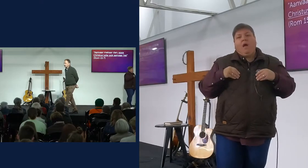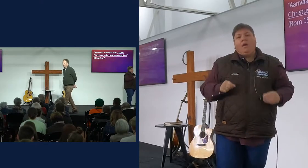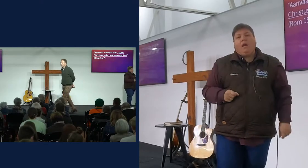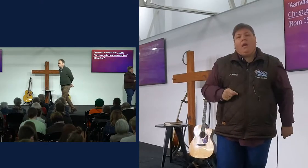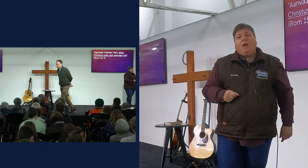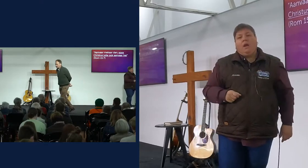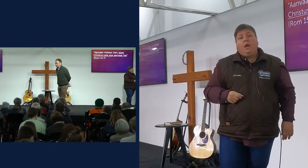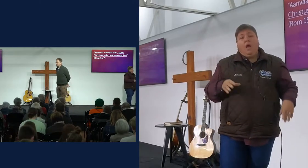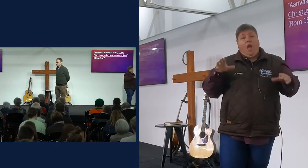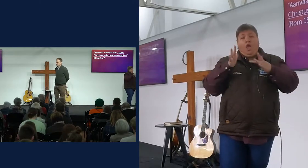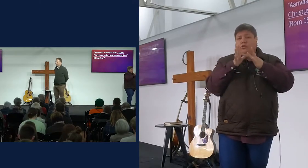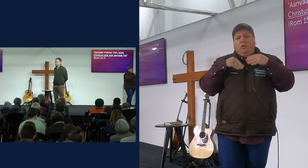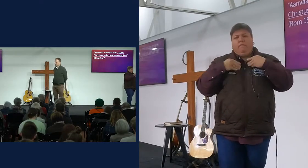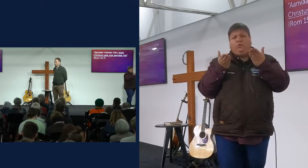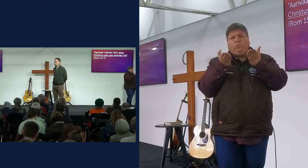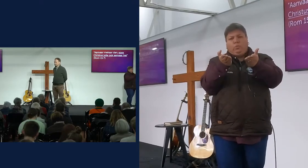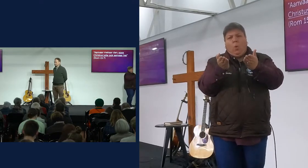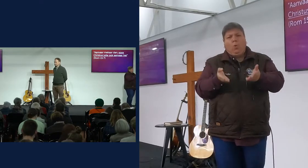Jesus aanvaar jou,